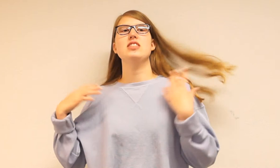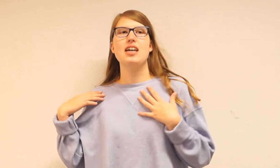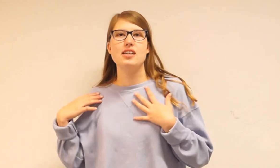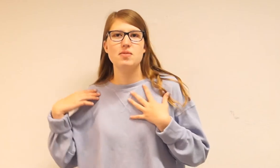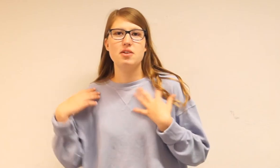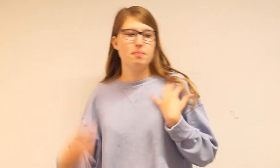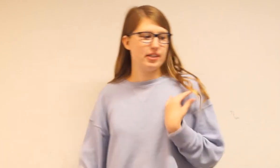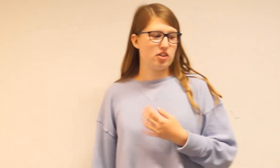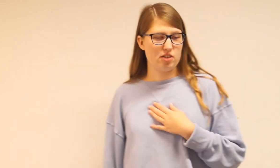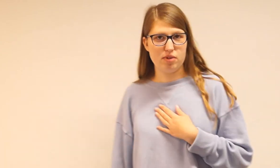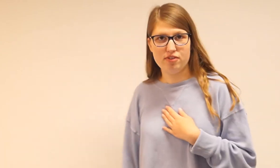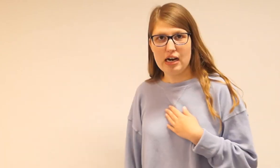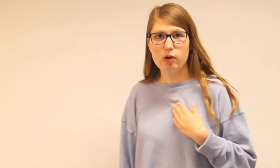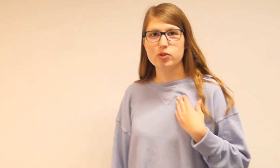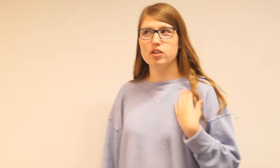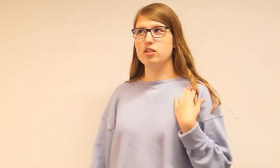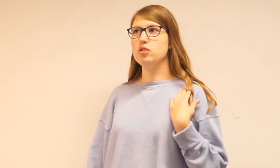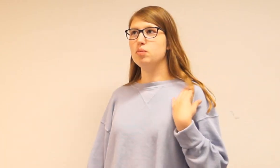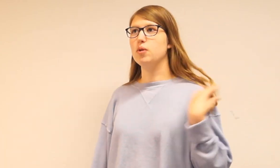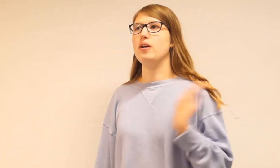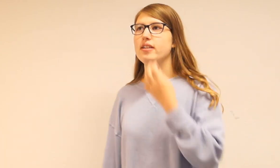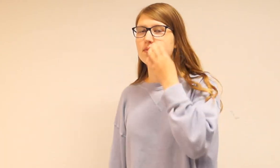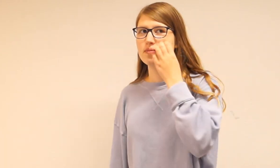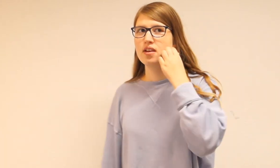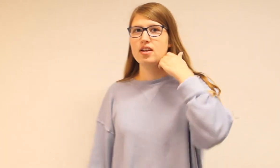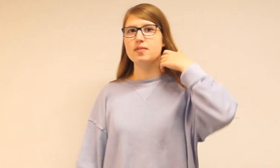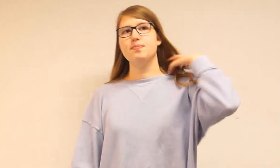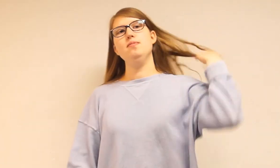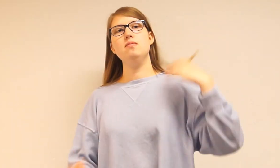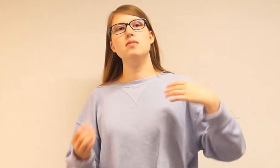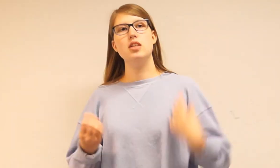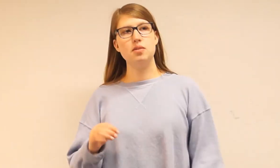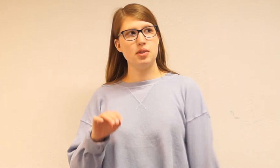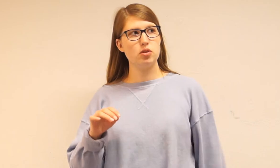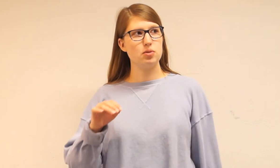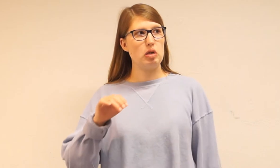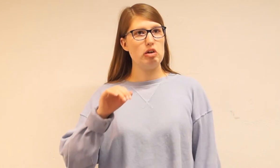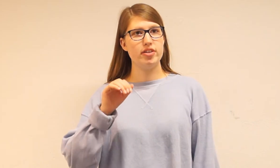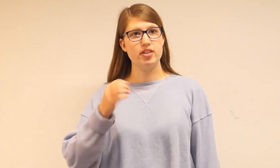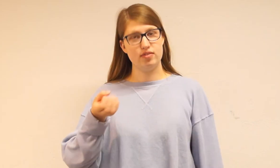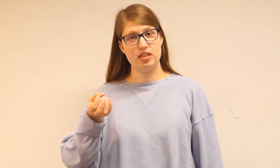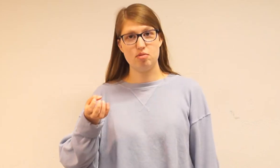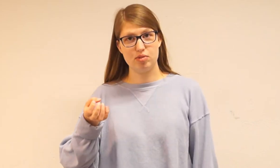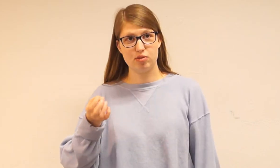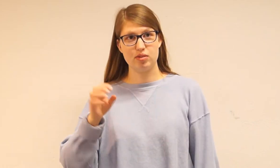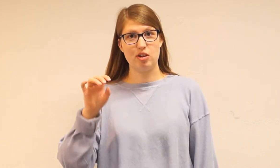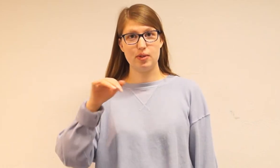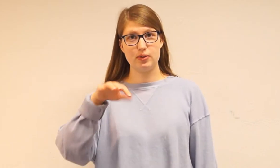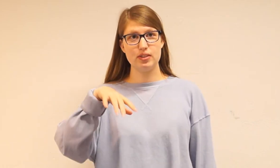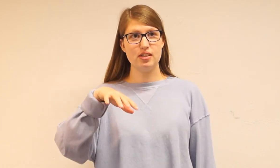starter med match cut på farve Så går det ud på at En person For eksempel en person Kommer gående